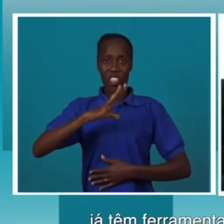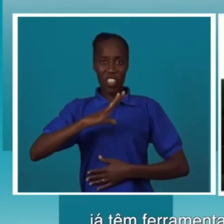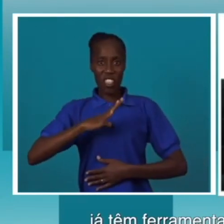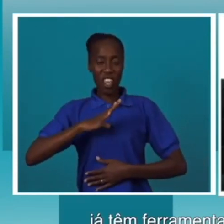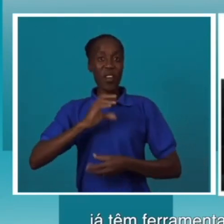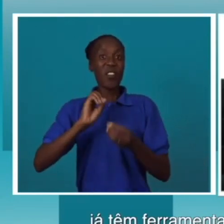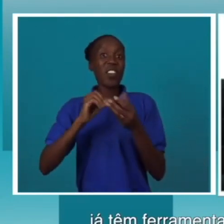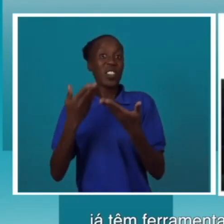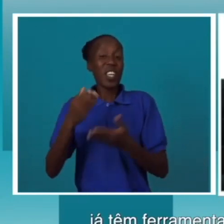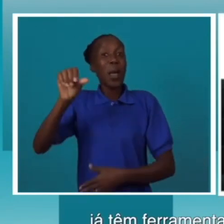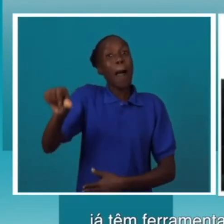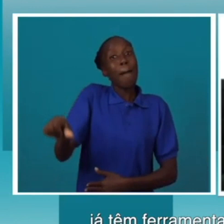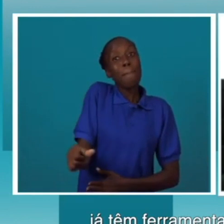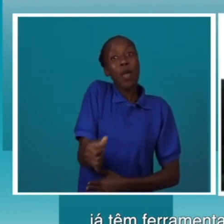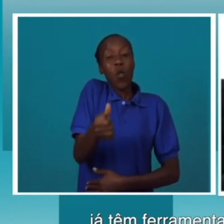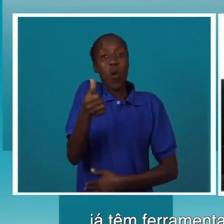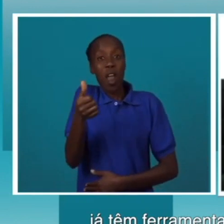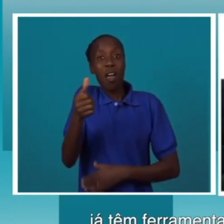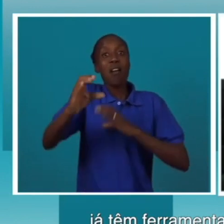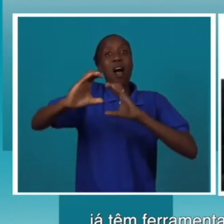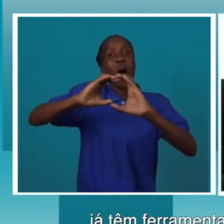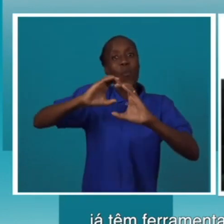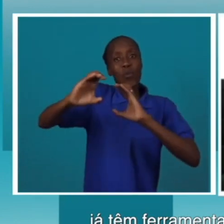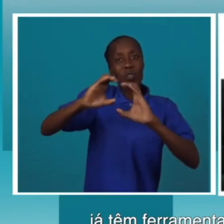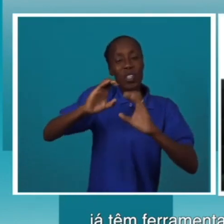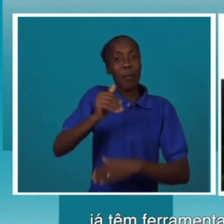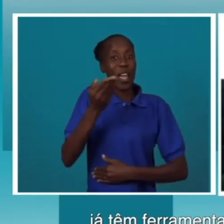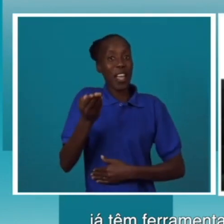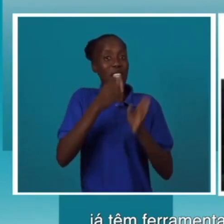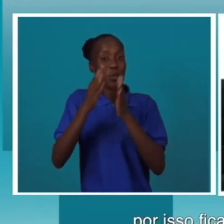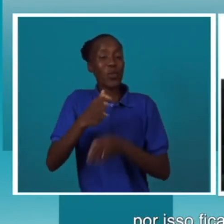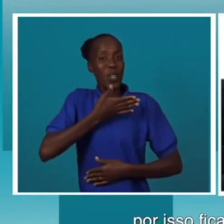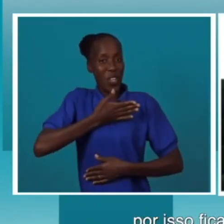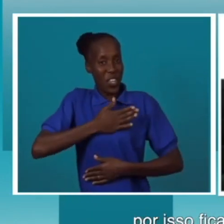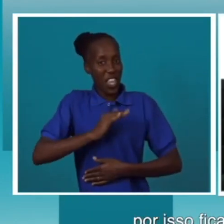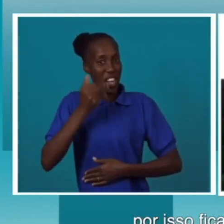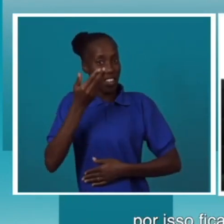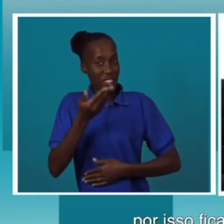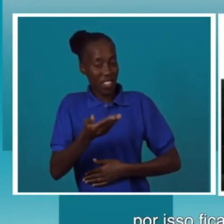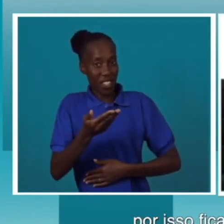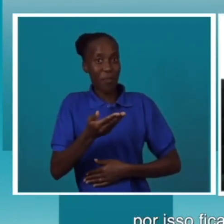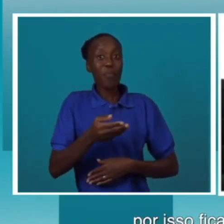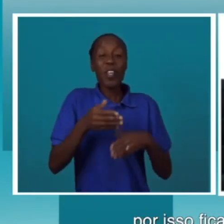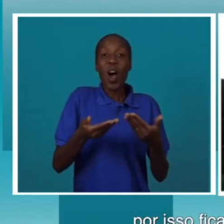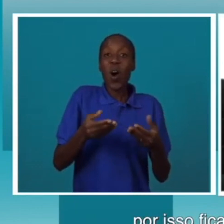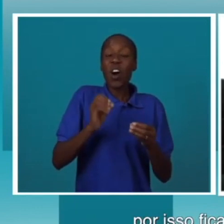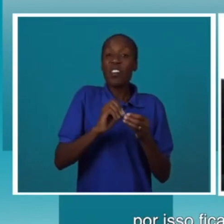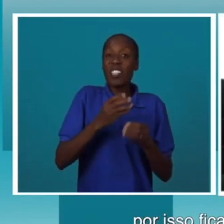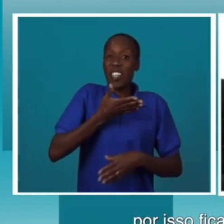a comunicação com as pessoas que necessitam deste serviço. E por isso mesmo é que ficamos com muita força agora